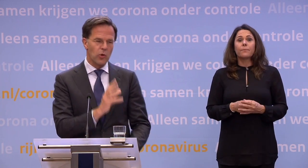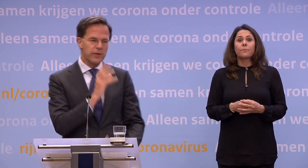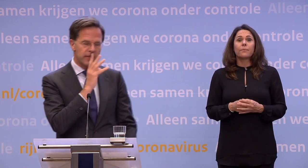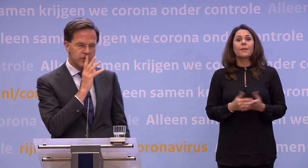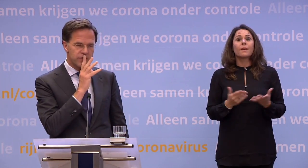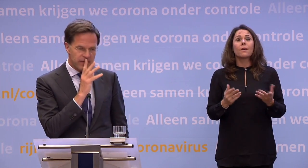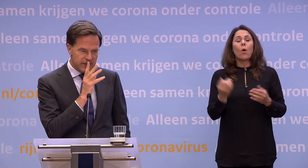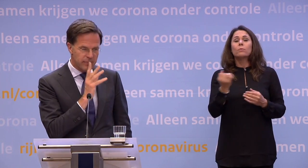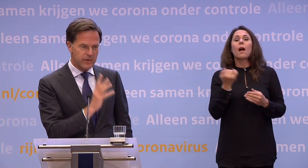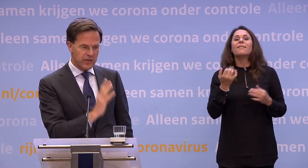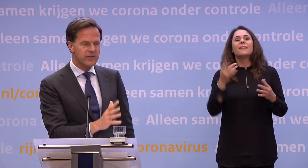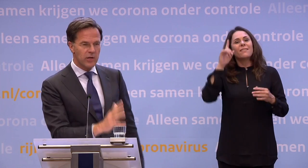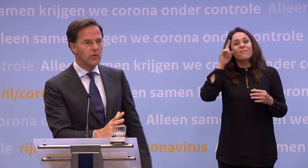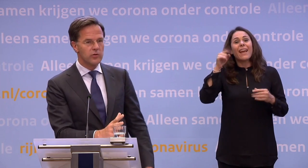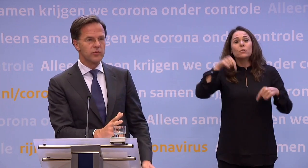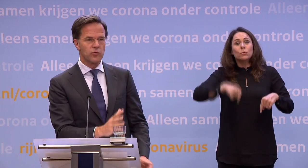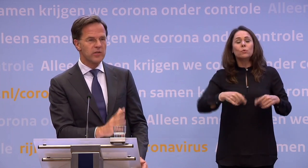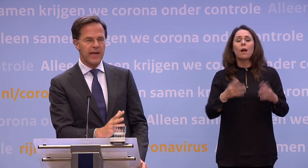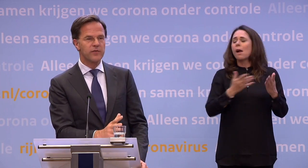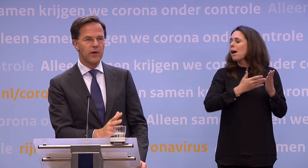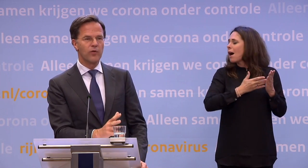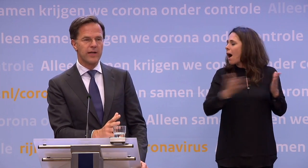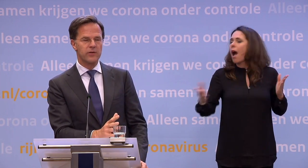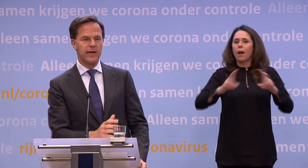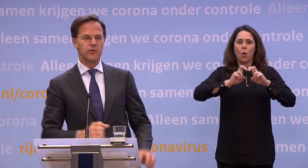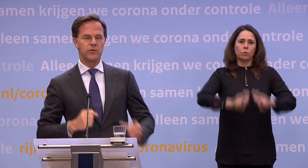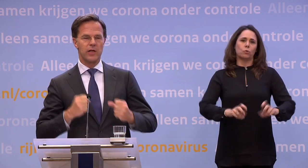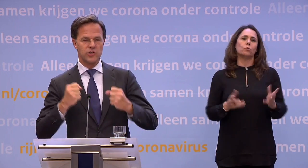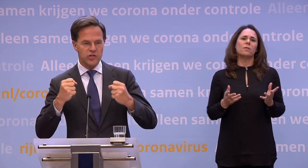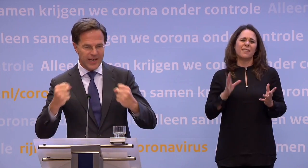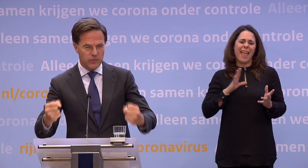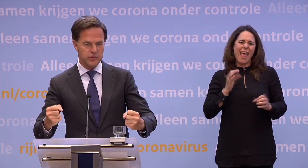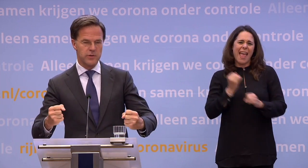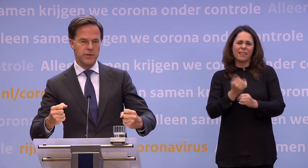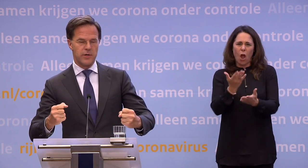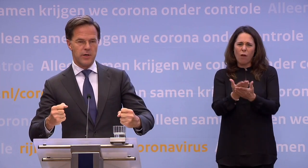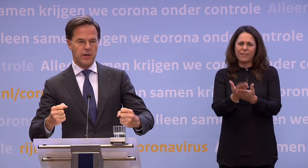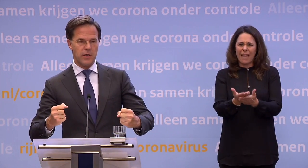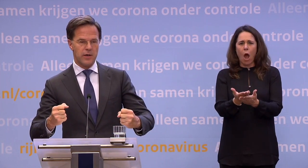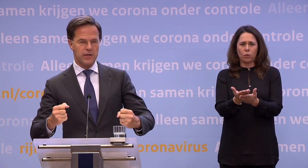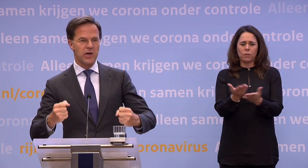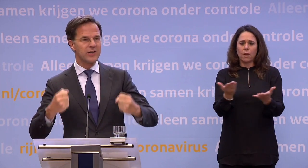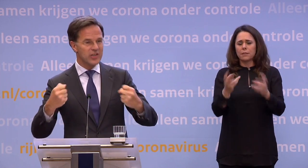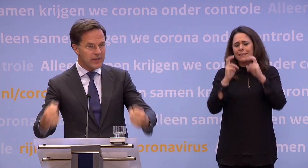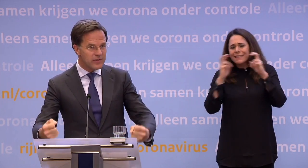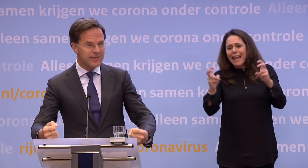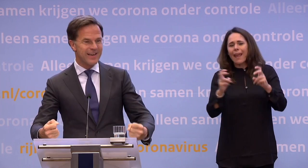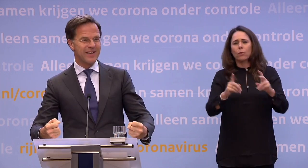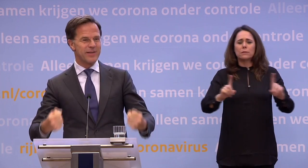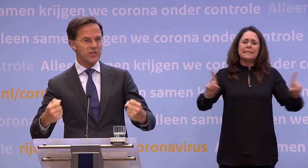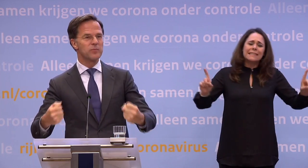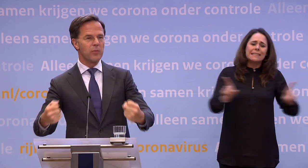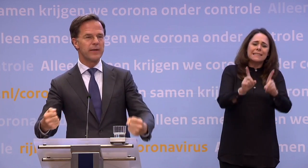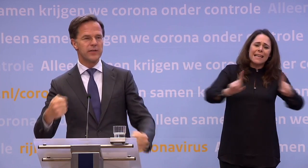Waarom is het? We weten inmiddels echt dat al die onderzoeken, dat is echt wel overtuigend aangetoond... ...als je schreeuwt, als je hard zingt.